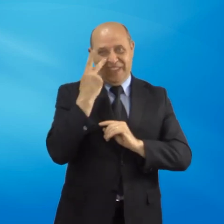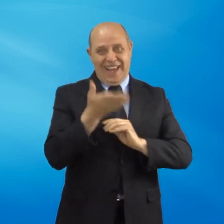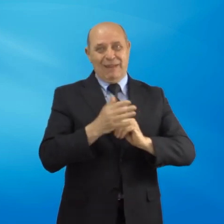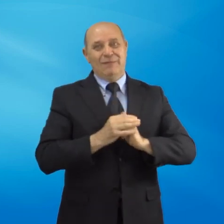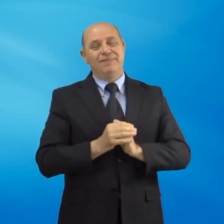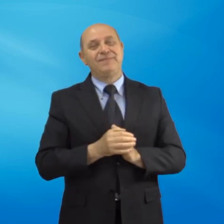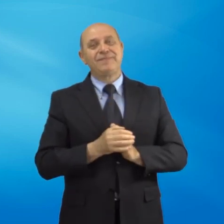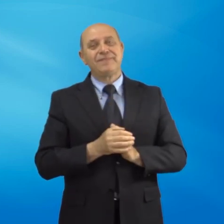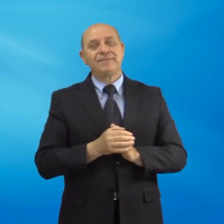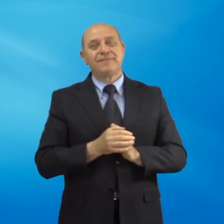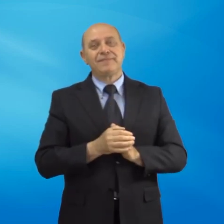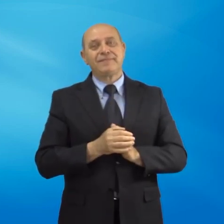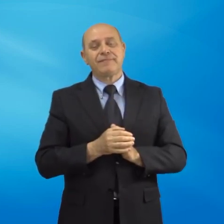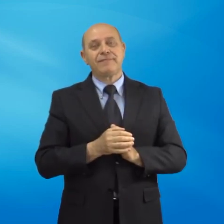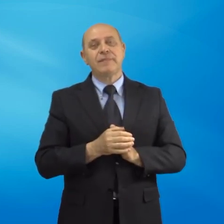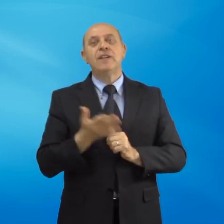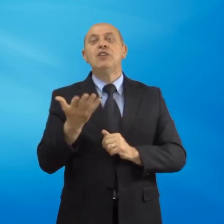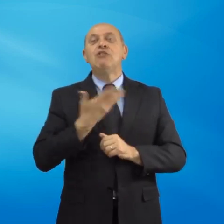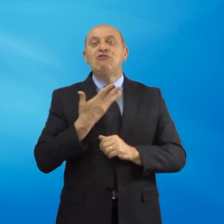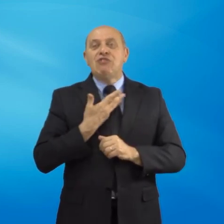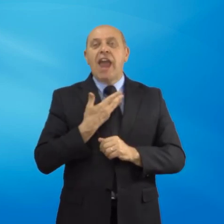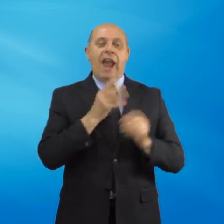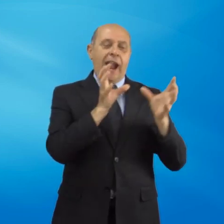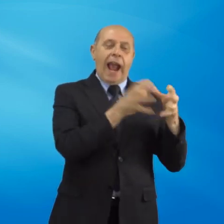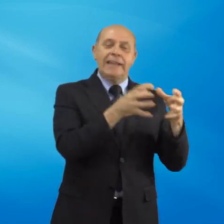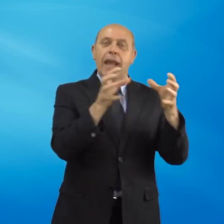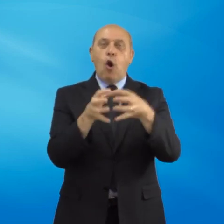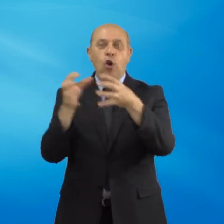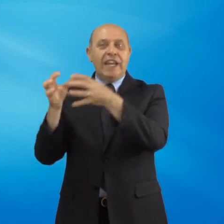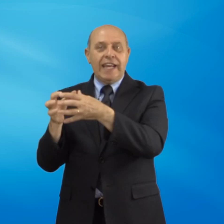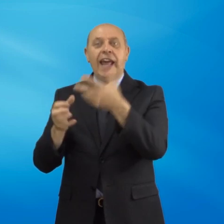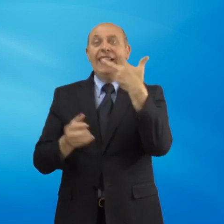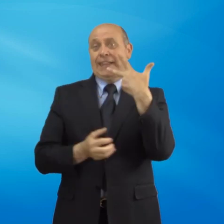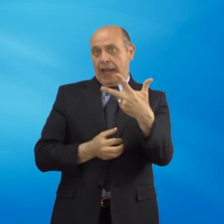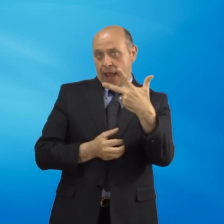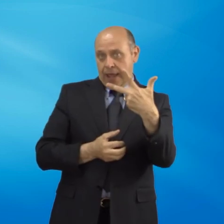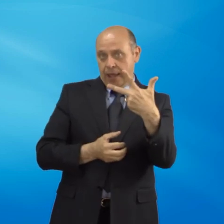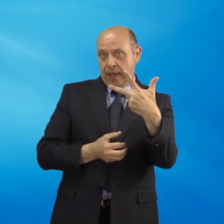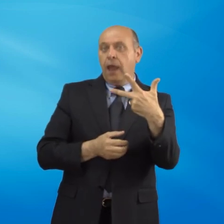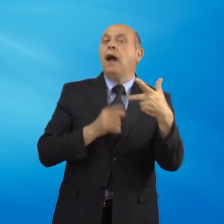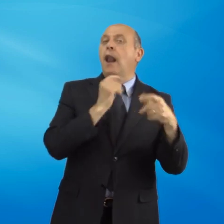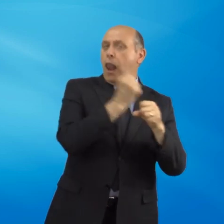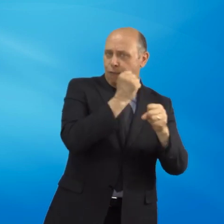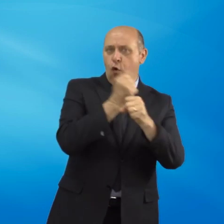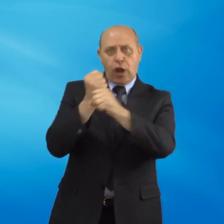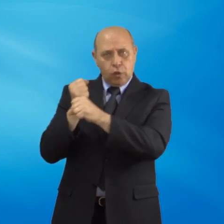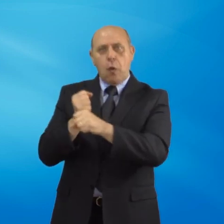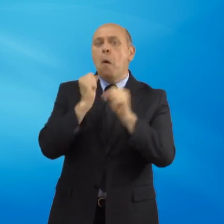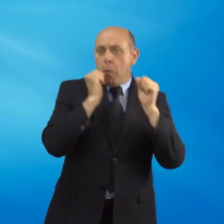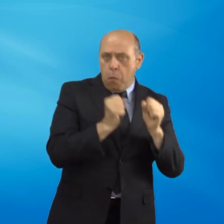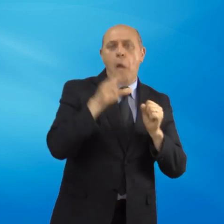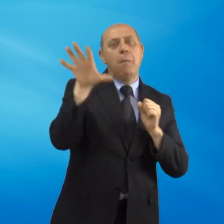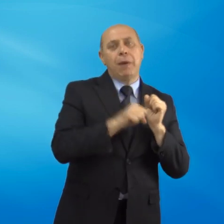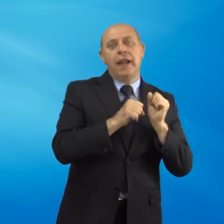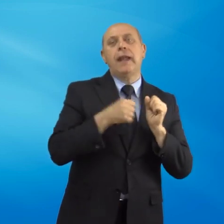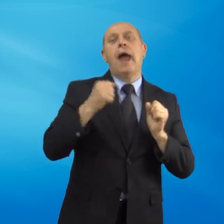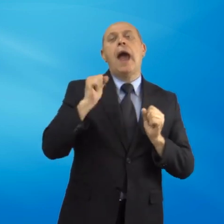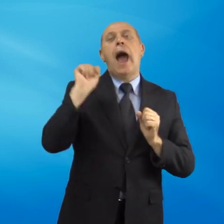Allora, ci sono tre categorie di lavoratori che possono usufruire dell'APE sociale e sono